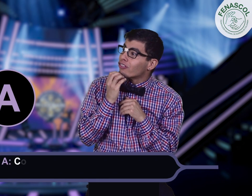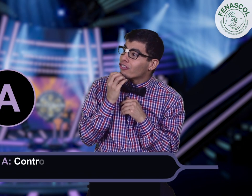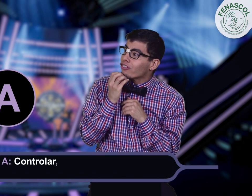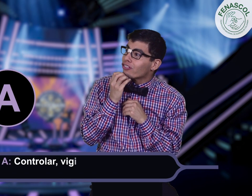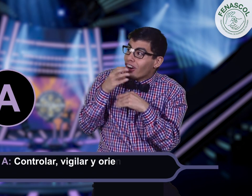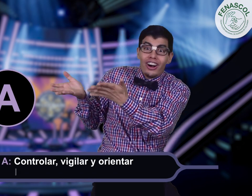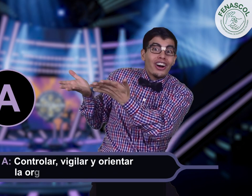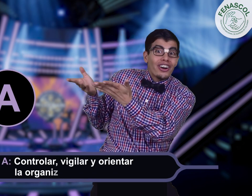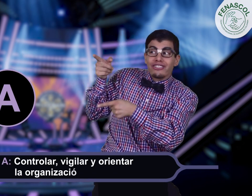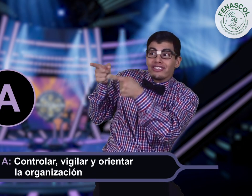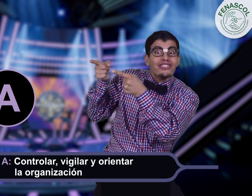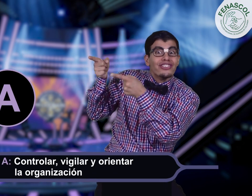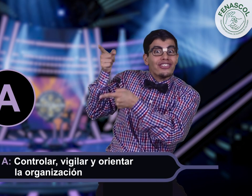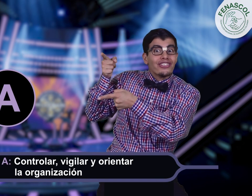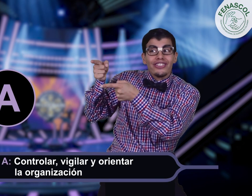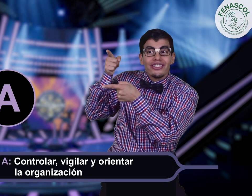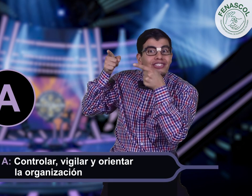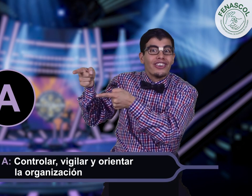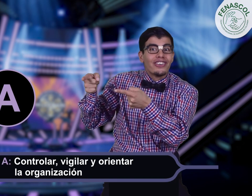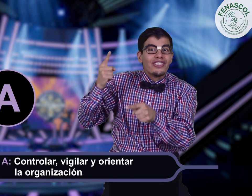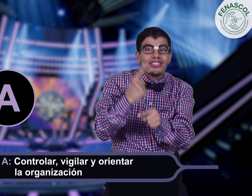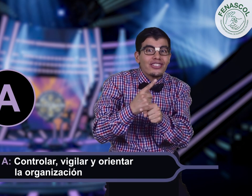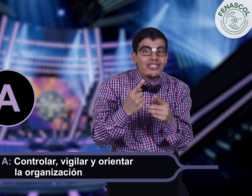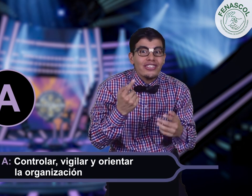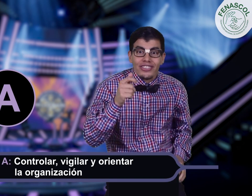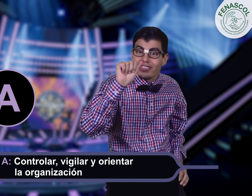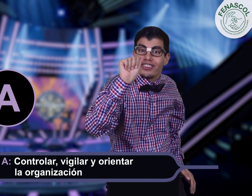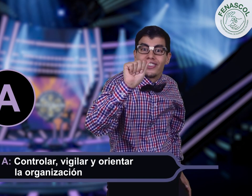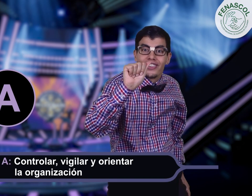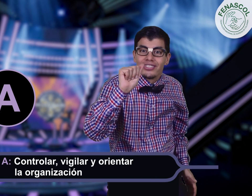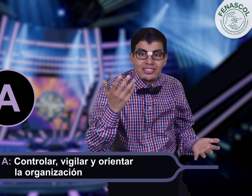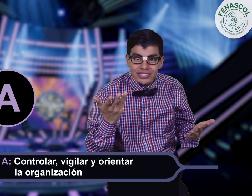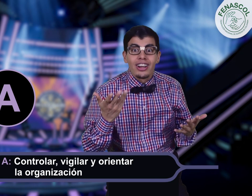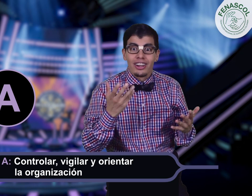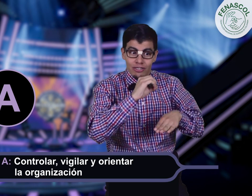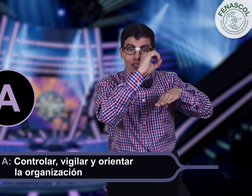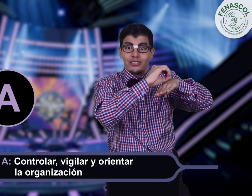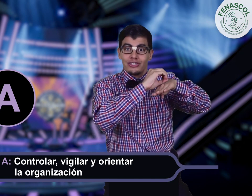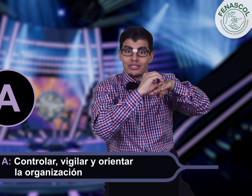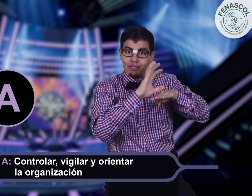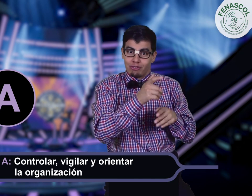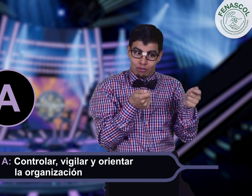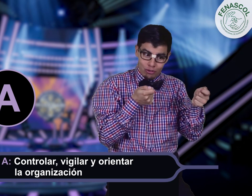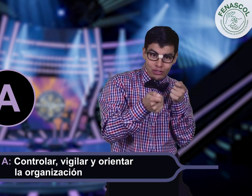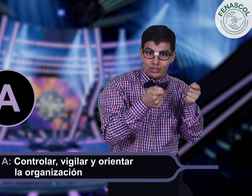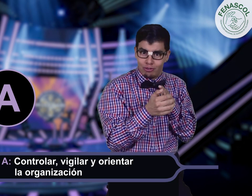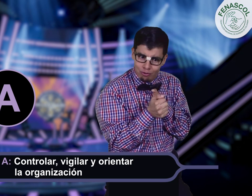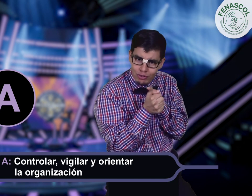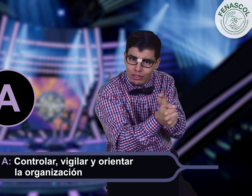Ah, es esta, esta, esta, esta es la respuesta correcta, la A. Tienen como función controlar, orientar